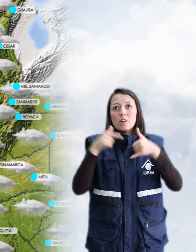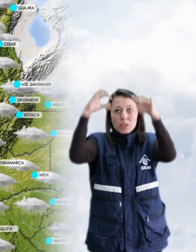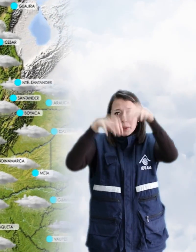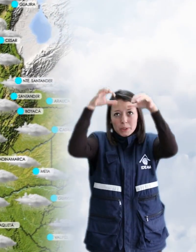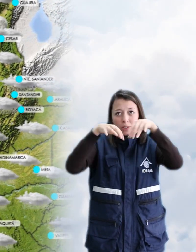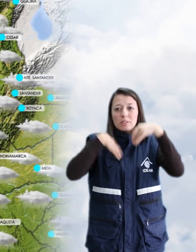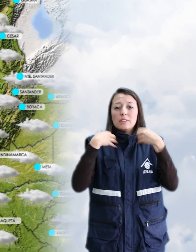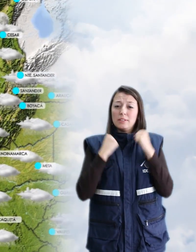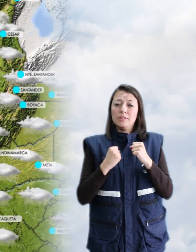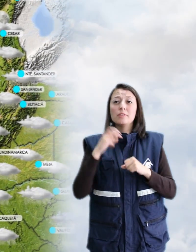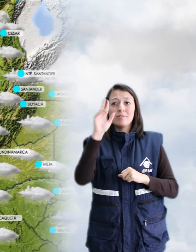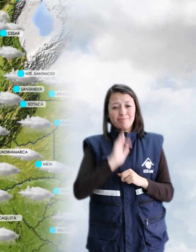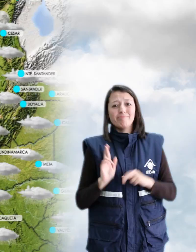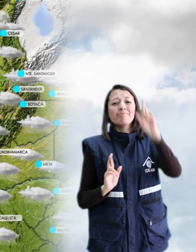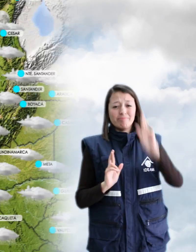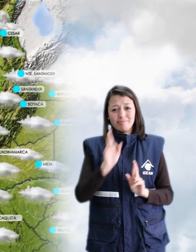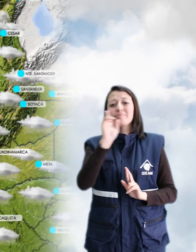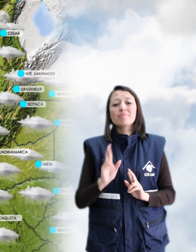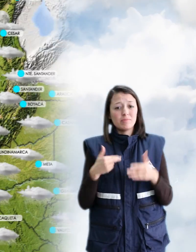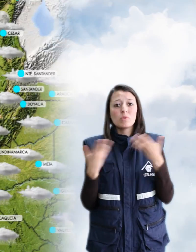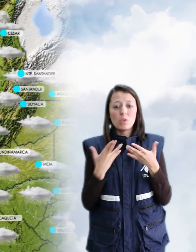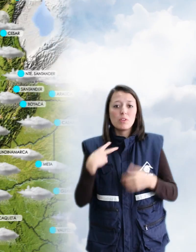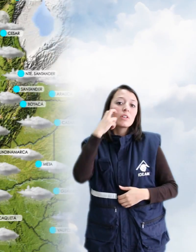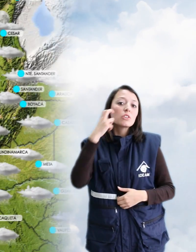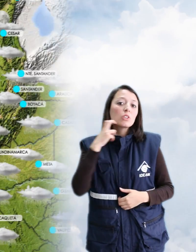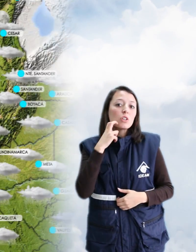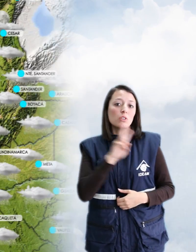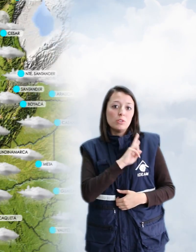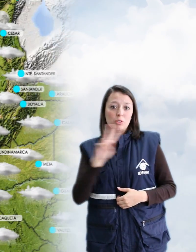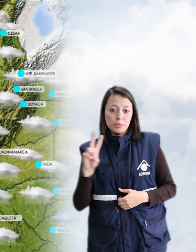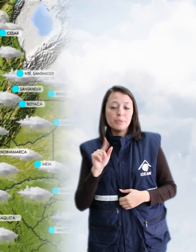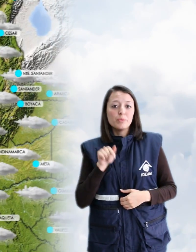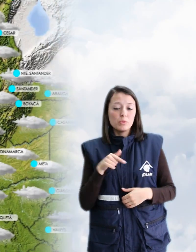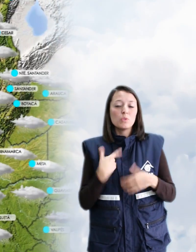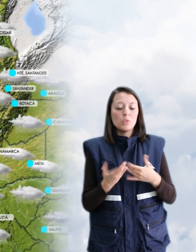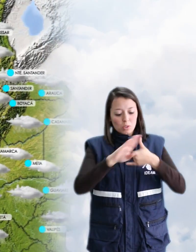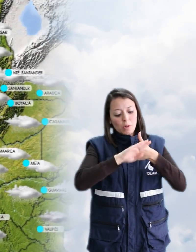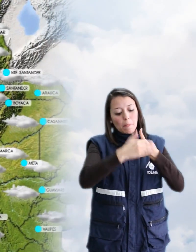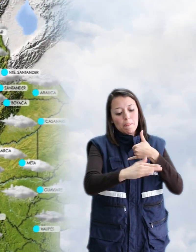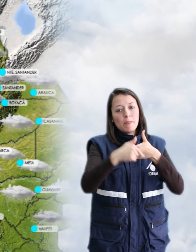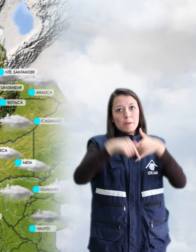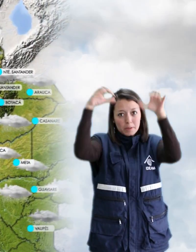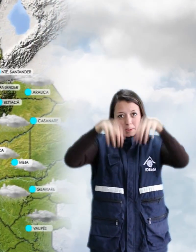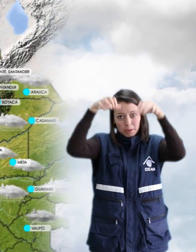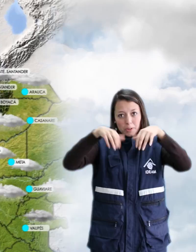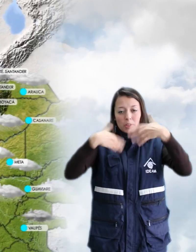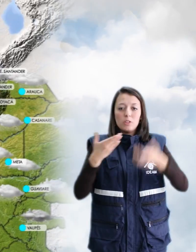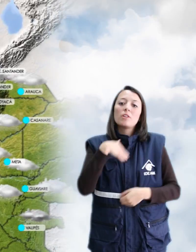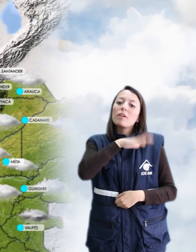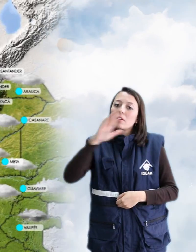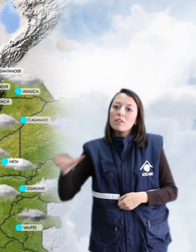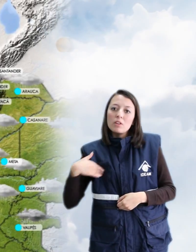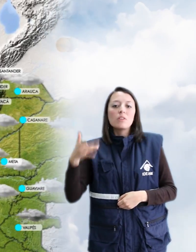moderadas a fuertes e inclusiva actividad eléctrica en sectores de Chocó y Valle del Cauca. La región andina con lluvias en sectores de Antioquia, Los